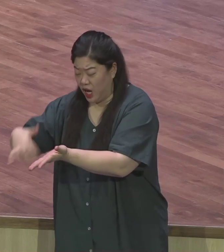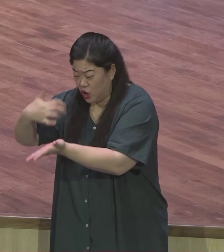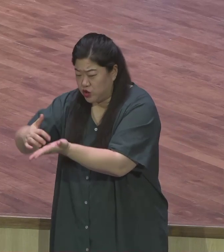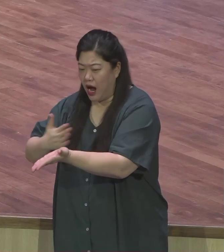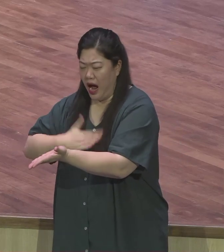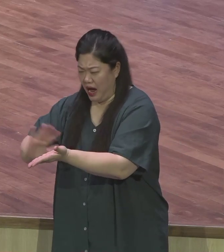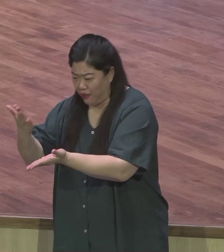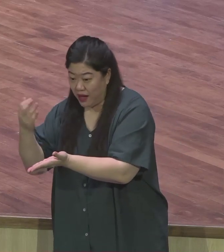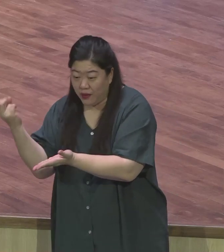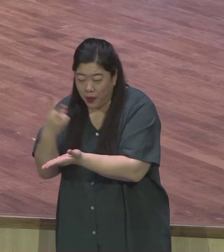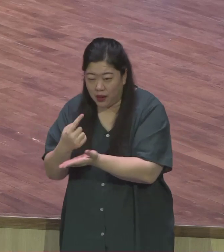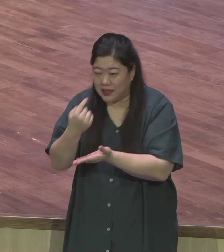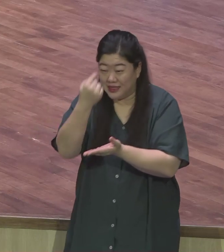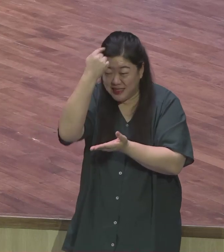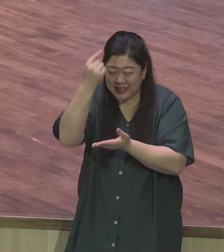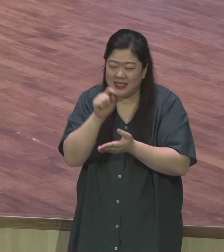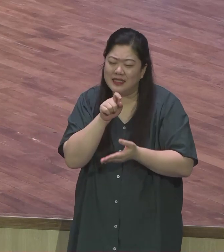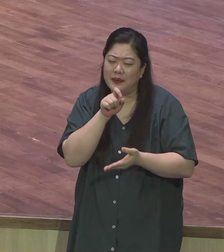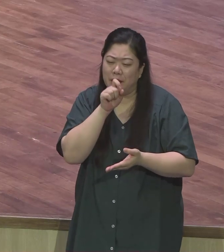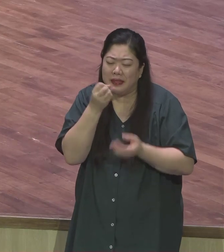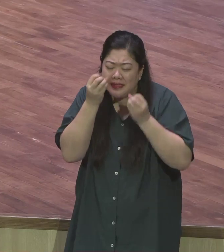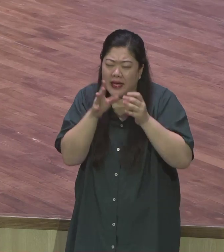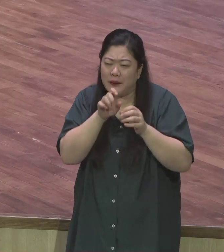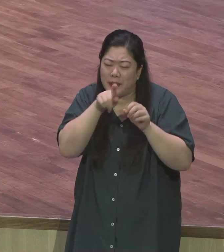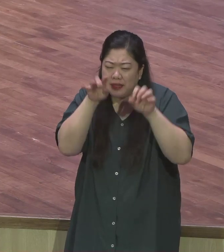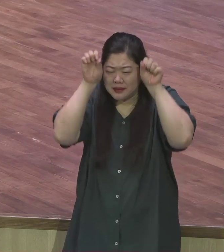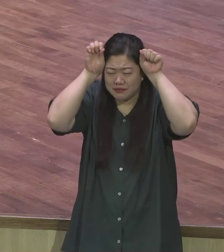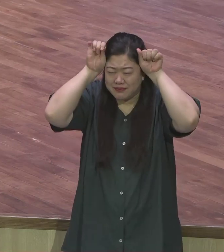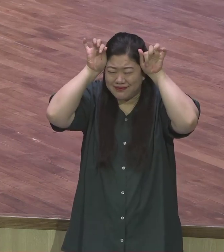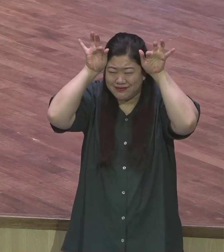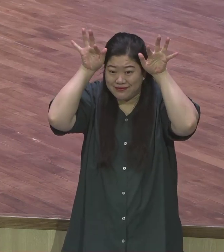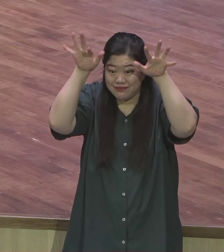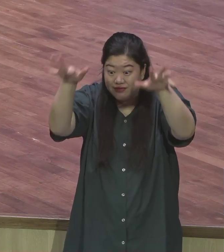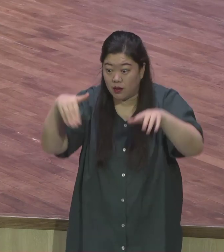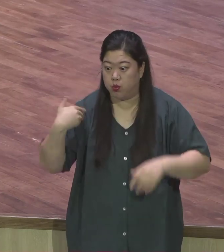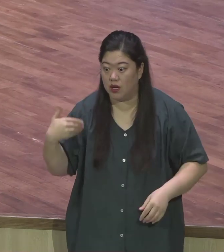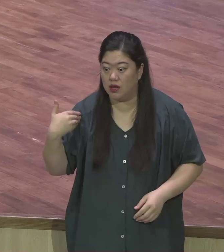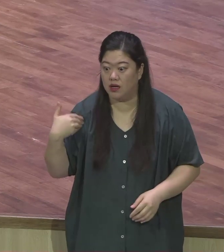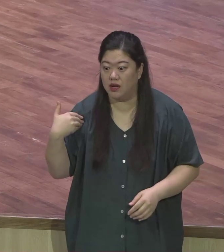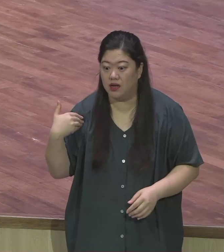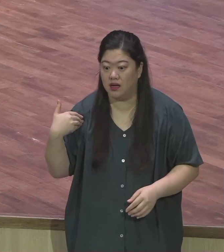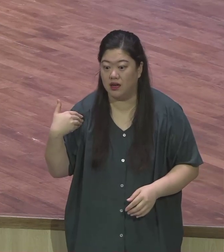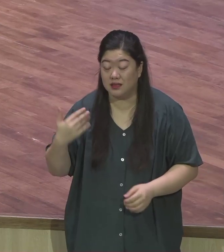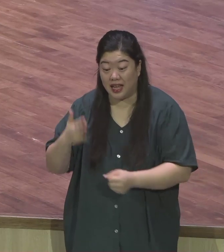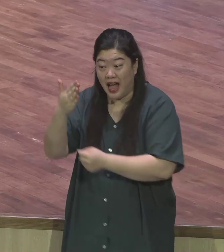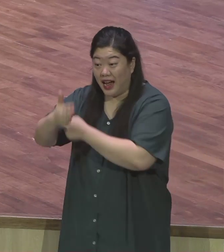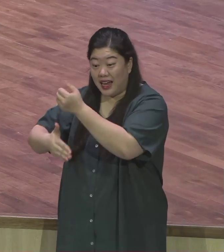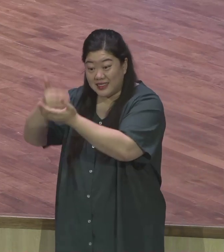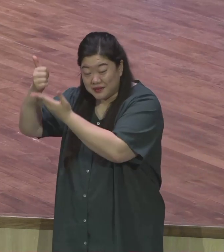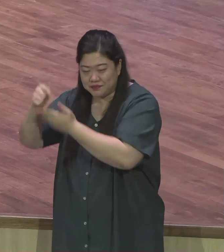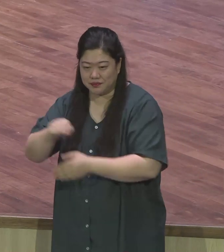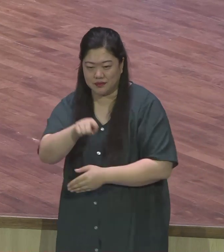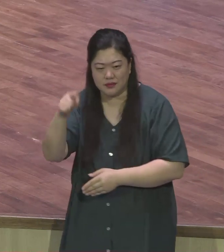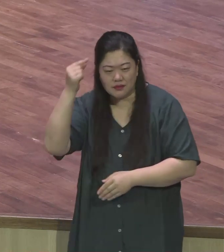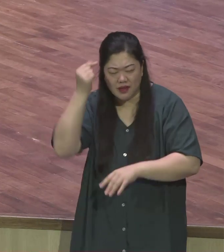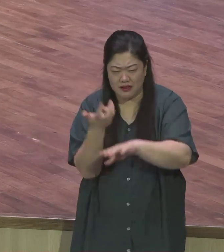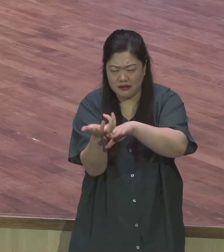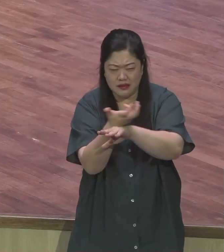.2mm에서 3mm씩은 자라난다고 하는데 하나님께서 우리의 머리털을 세신다 이것은 비단 우리의